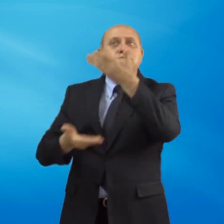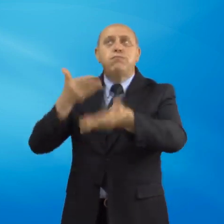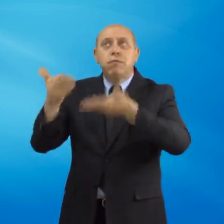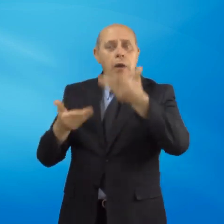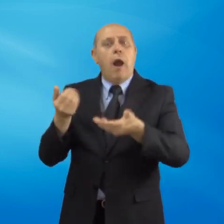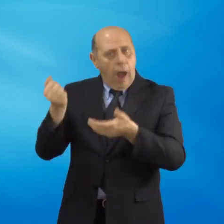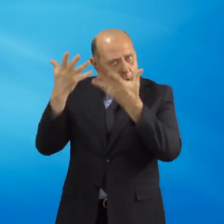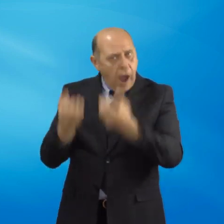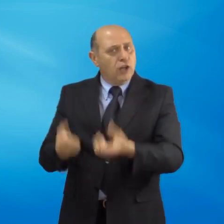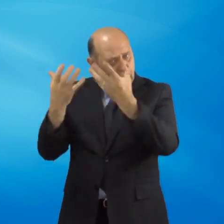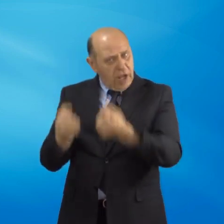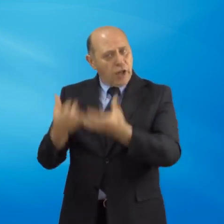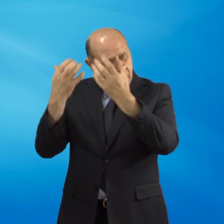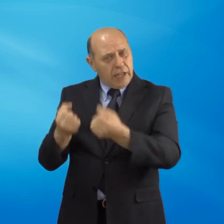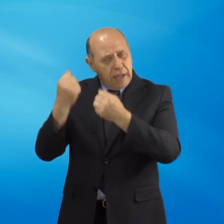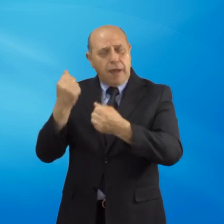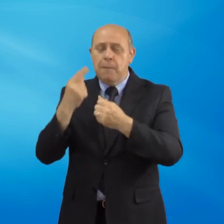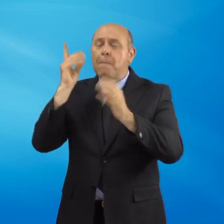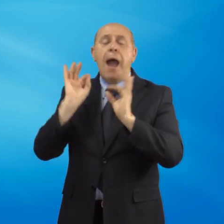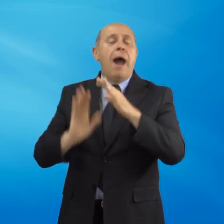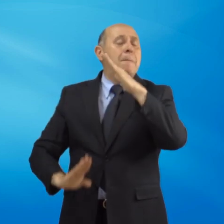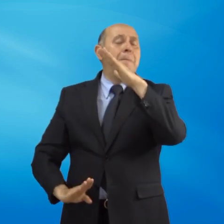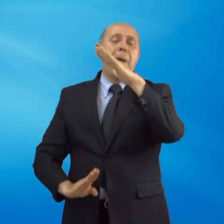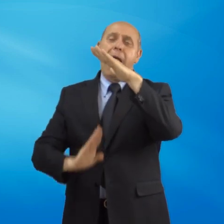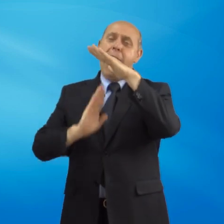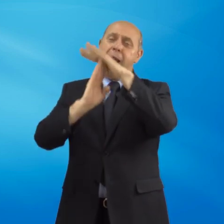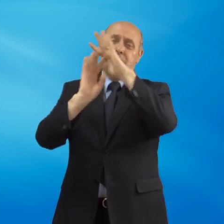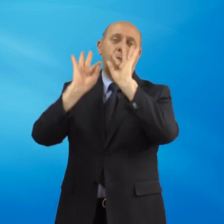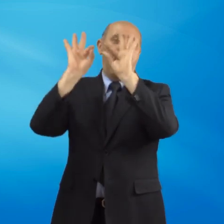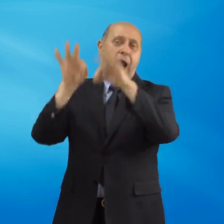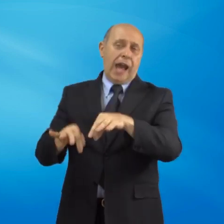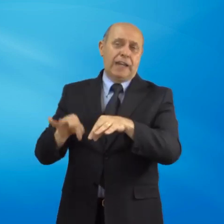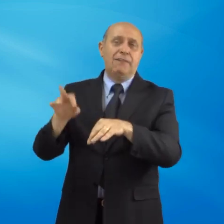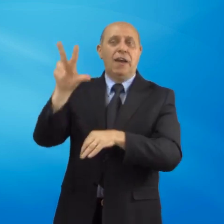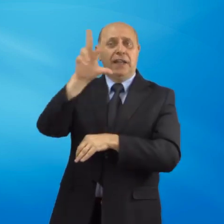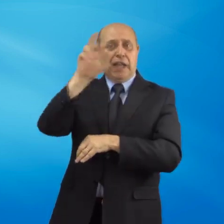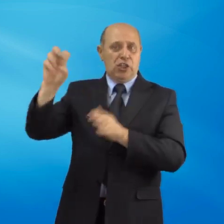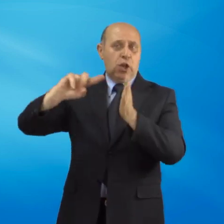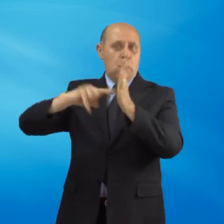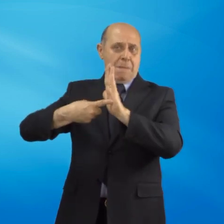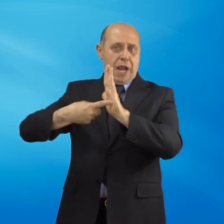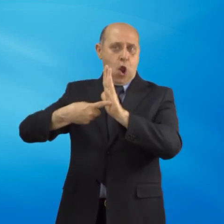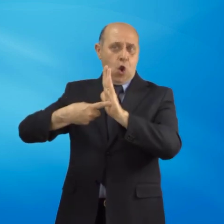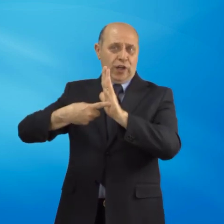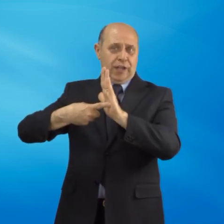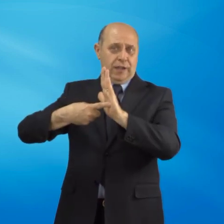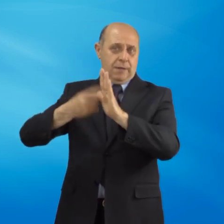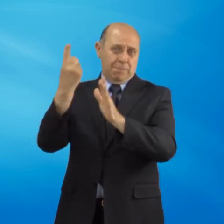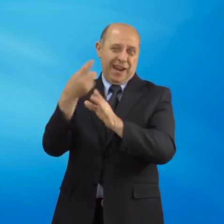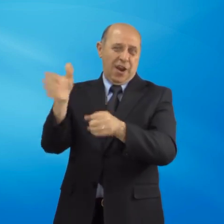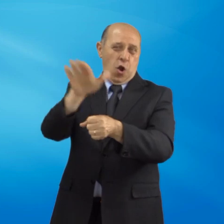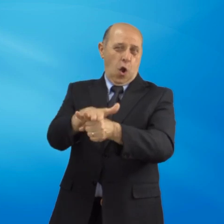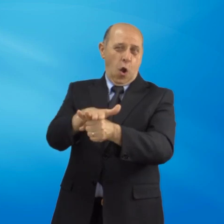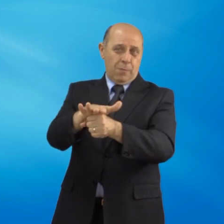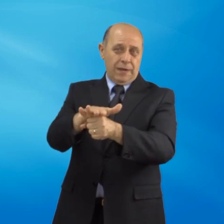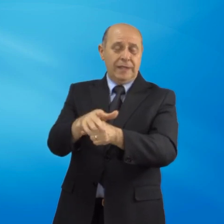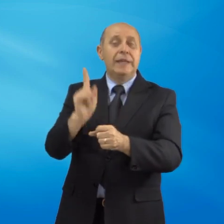finanziarie fino al raggiungimento dei 300 milioni. Se invece i